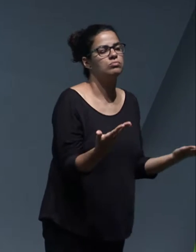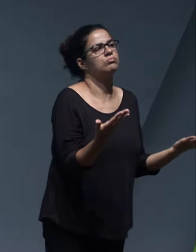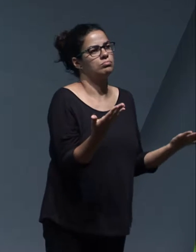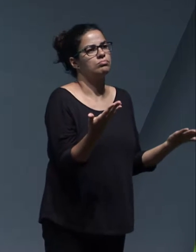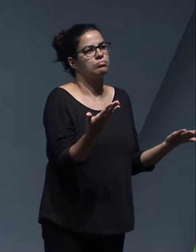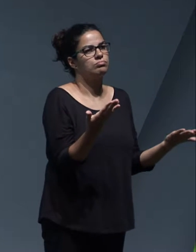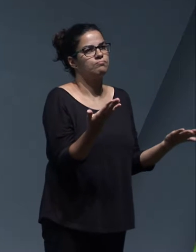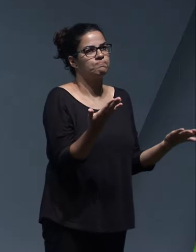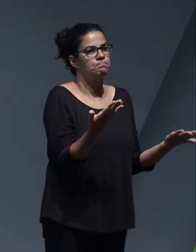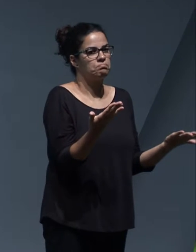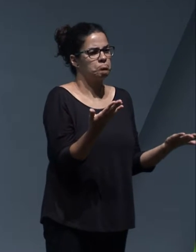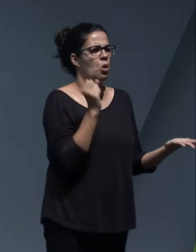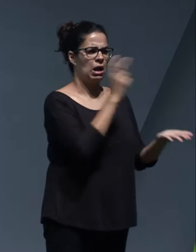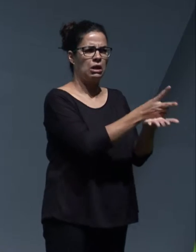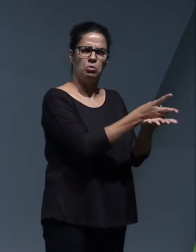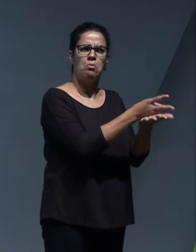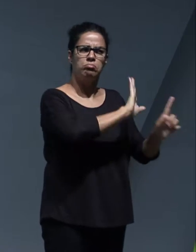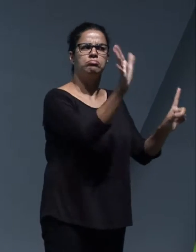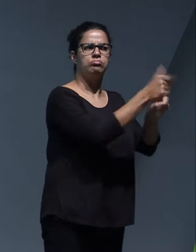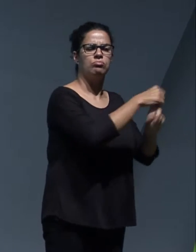alcanzables.